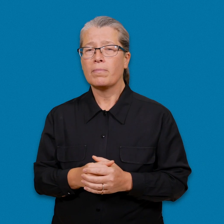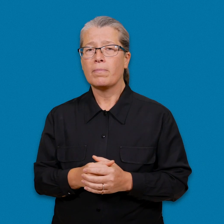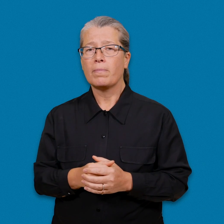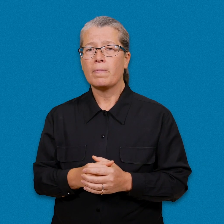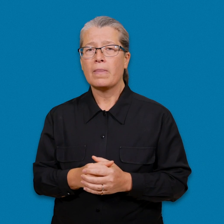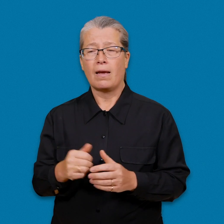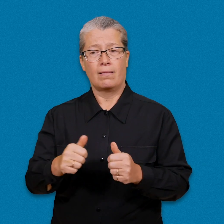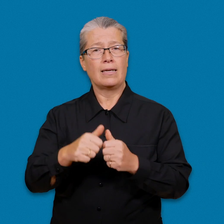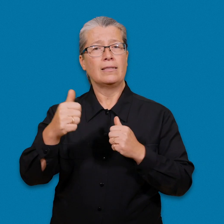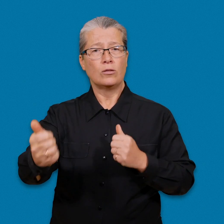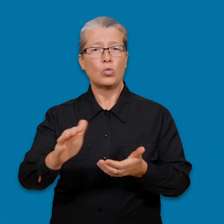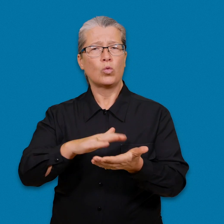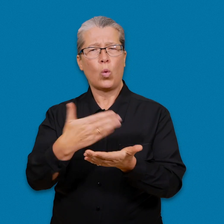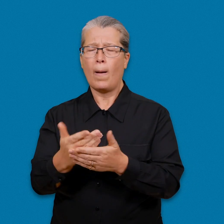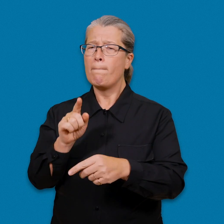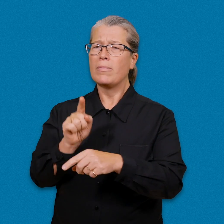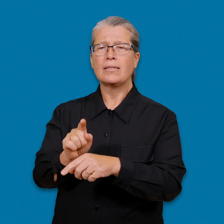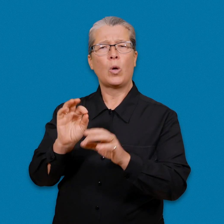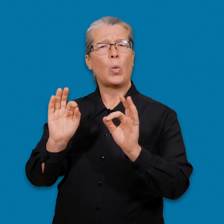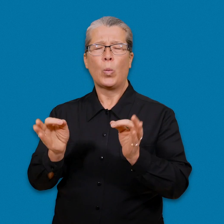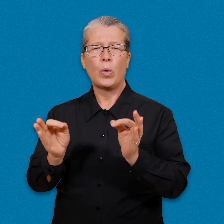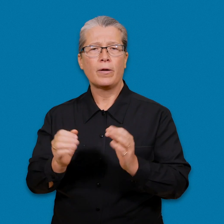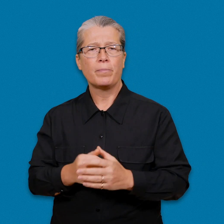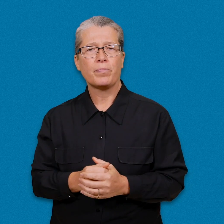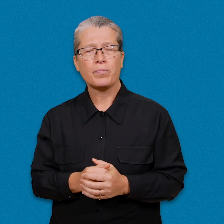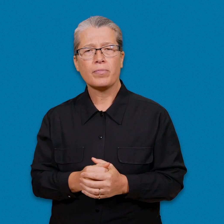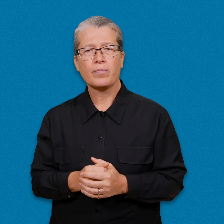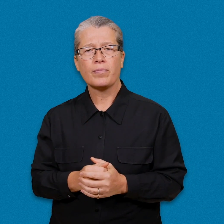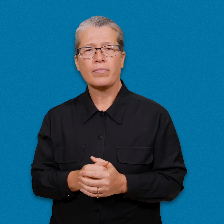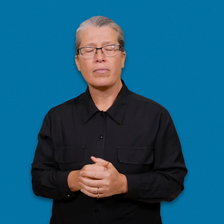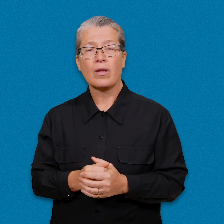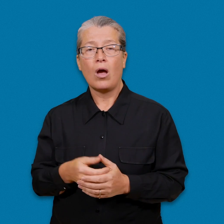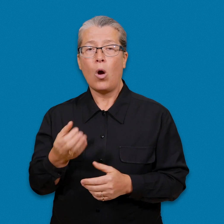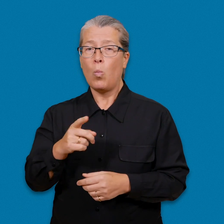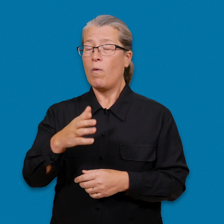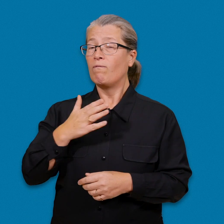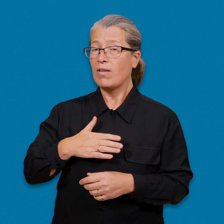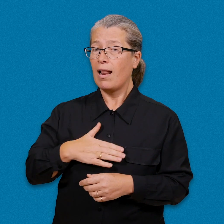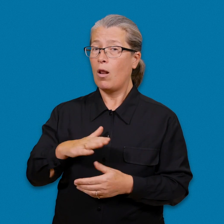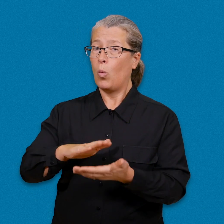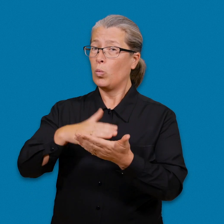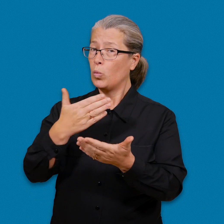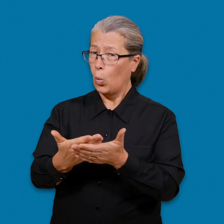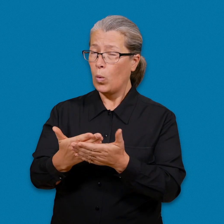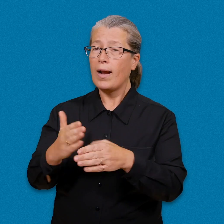Så här beställer du distanstolkning. Om du vill att tolkningen genomförs som